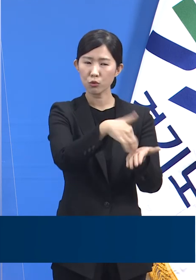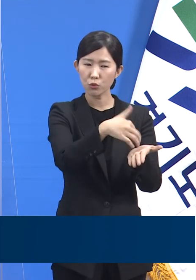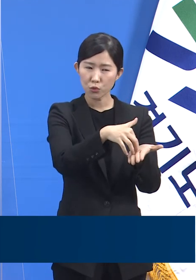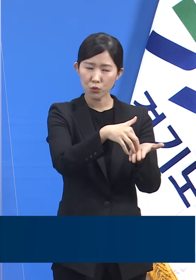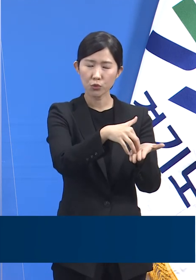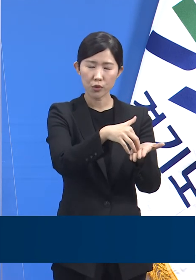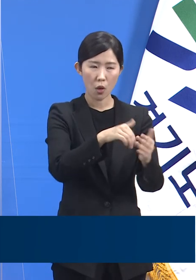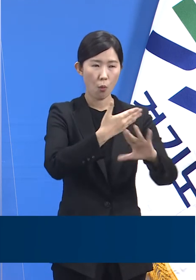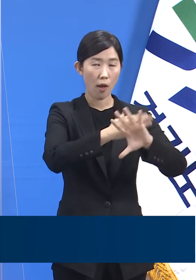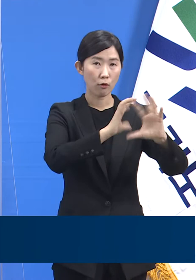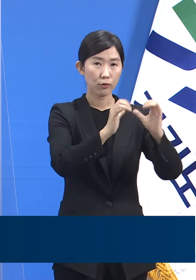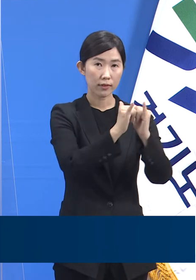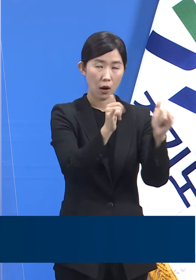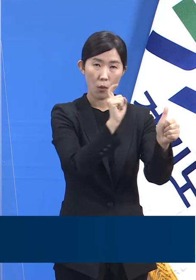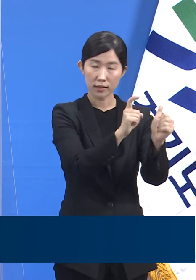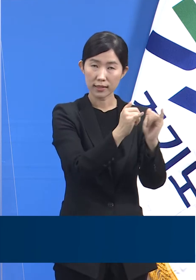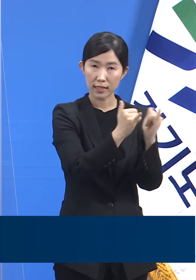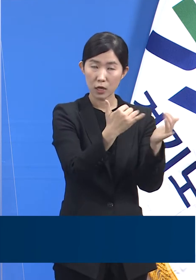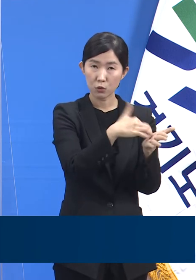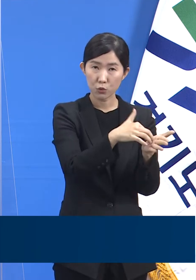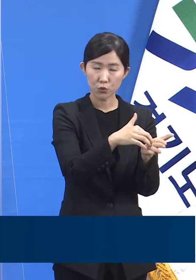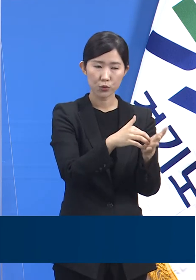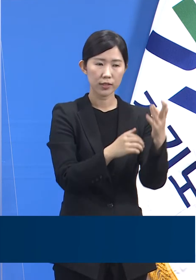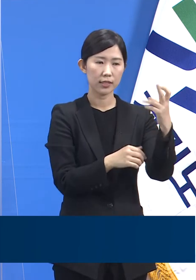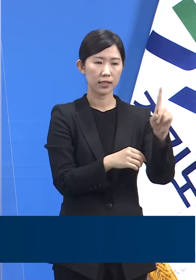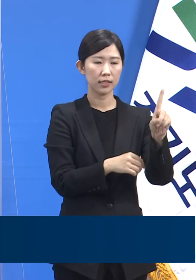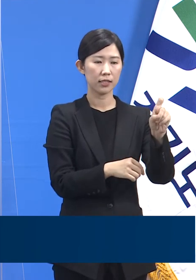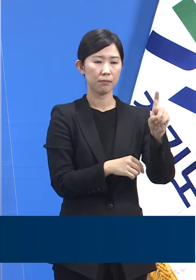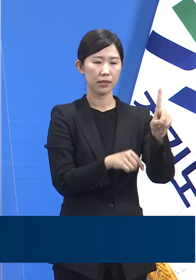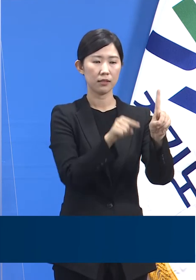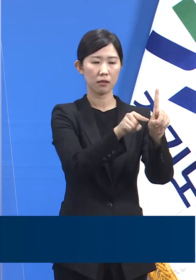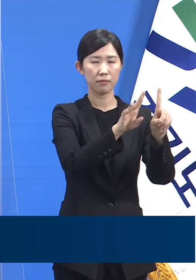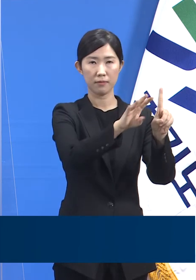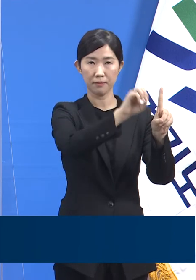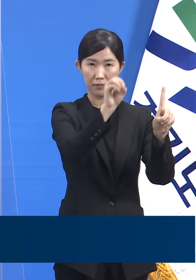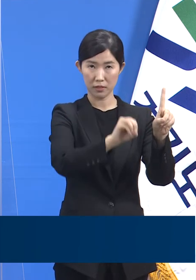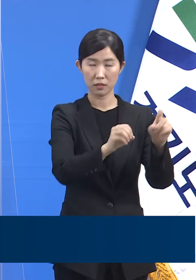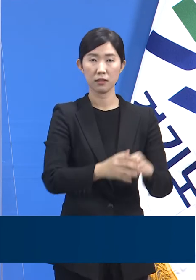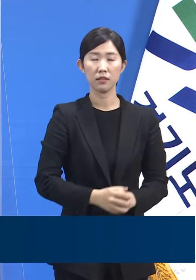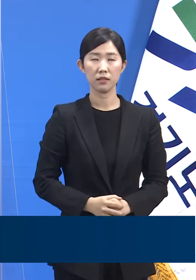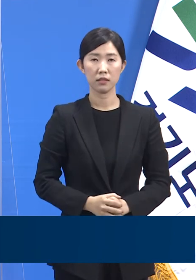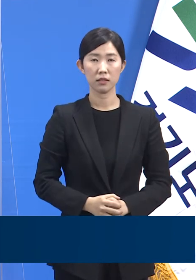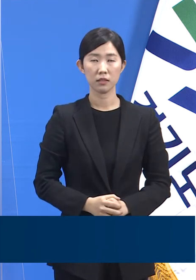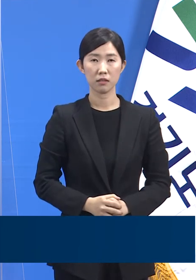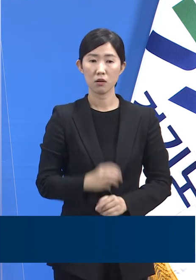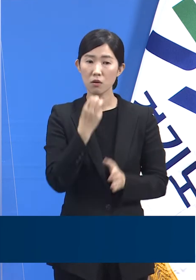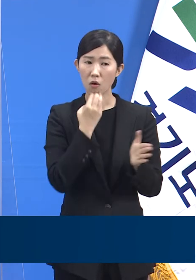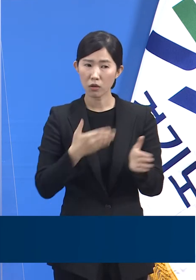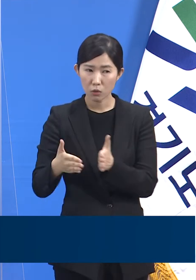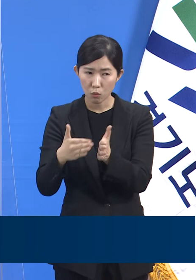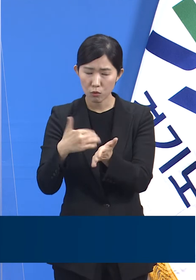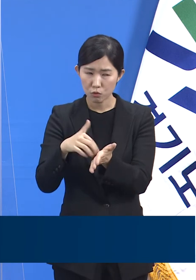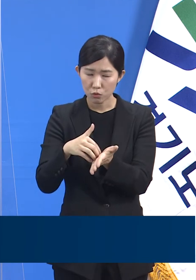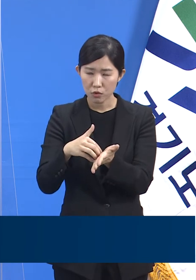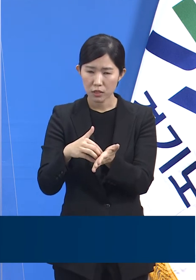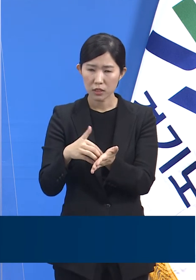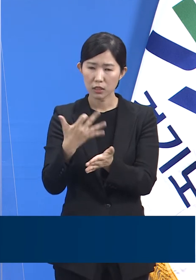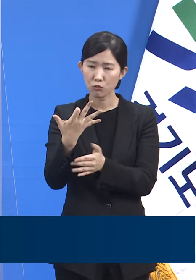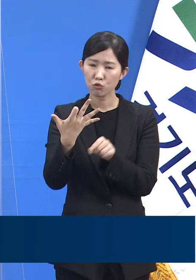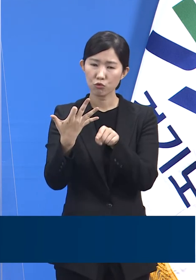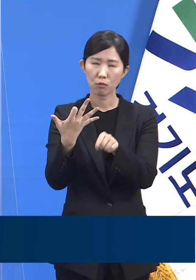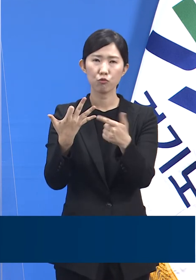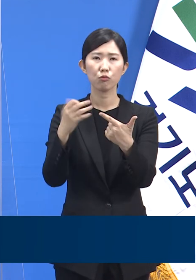외국인 확진자 비율은 약 11.4%입니다. 같은 기간 경기도의 값은 19.6